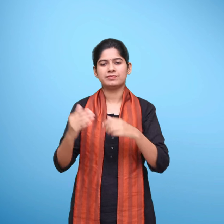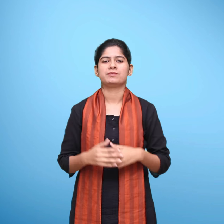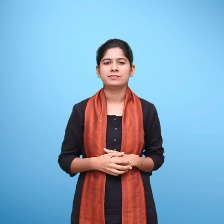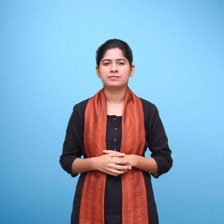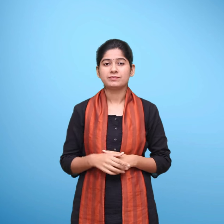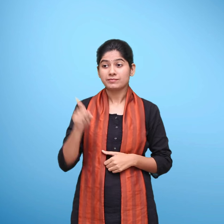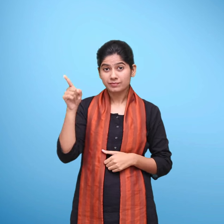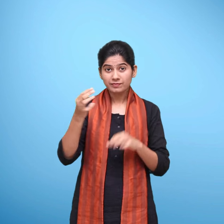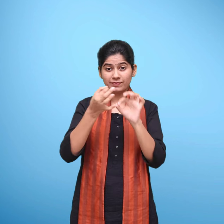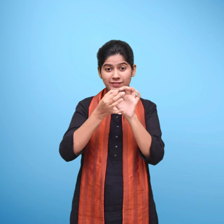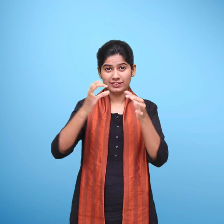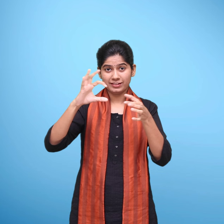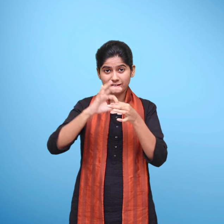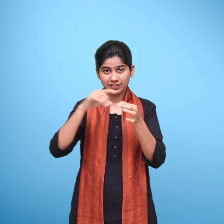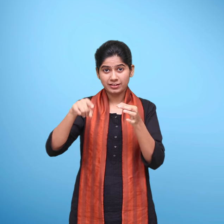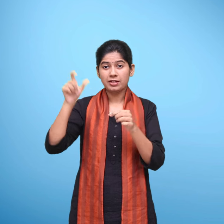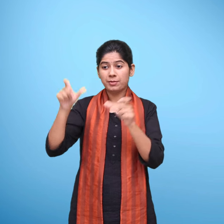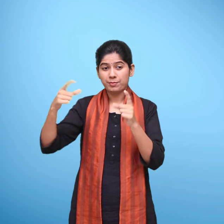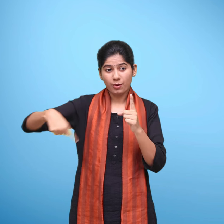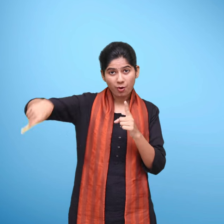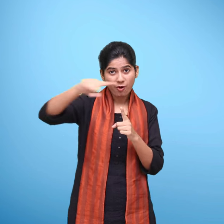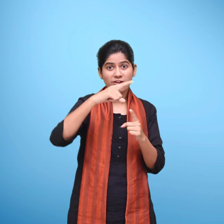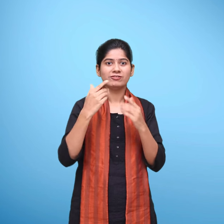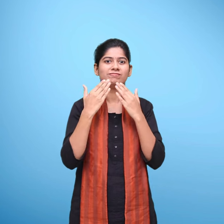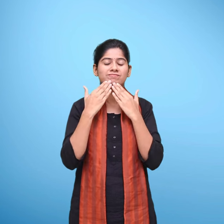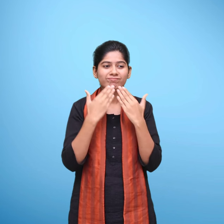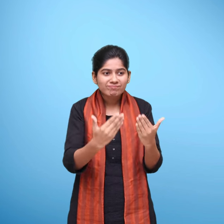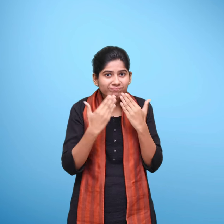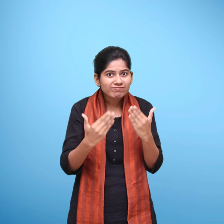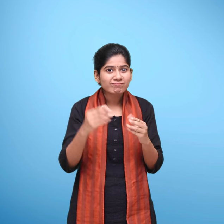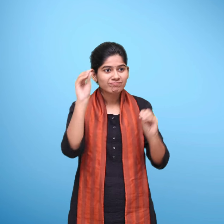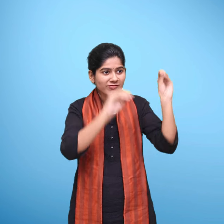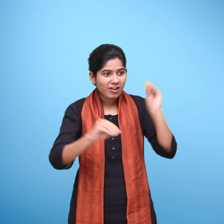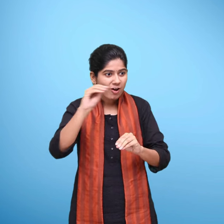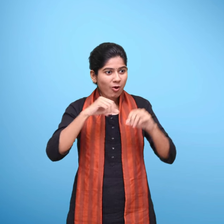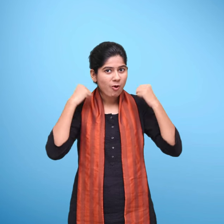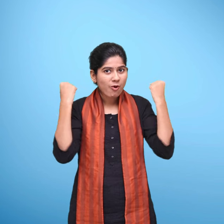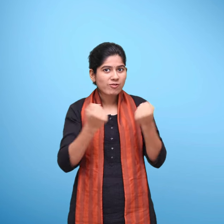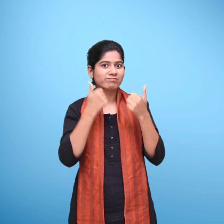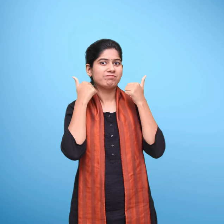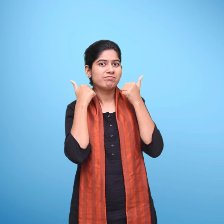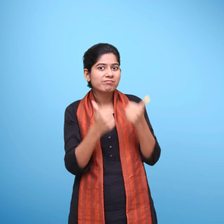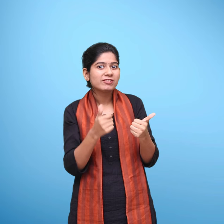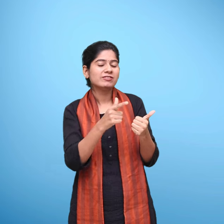रियाज एवं उपासना डीटीपी ओपरेटर संविदा के प्रयासों की सराहना करती है